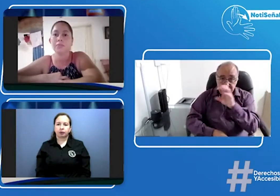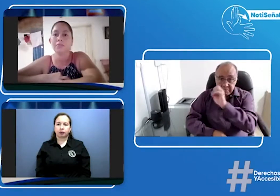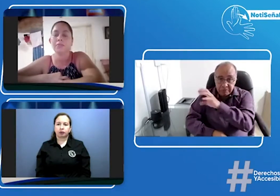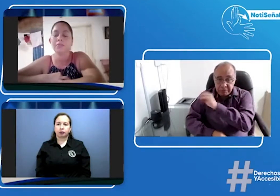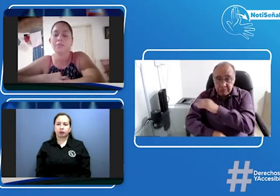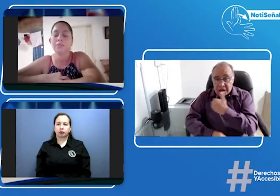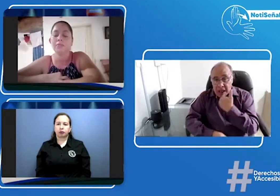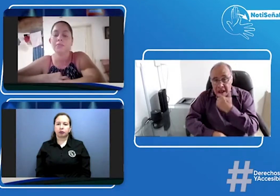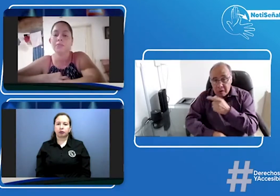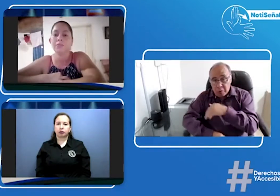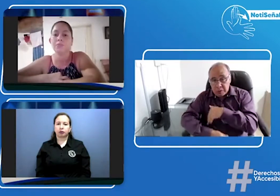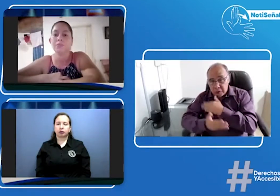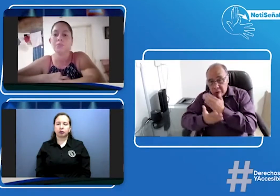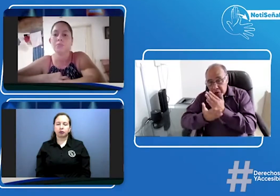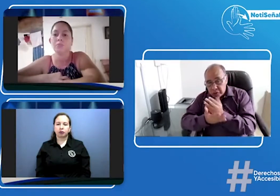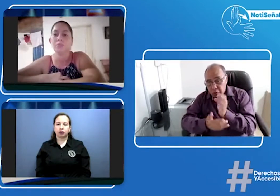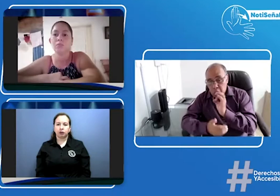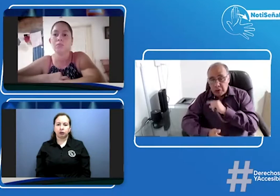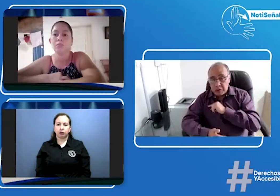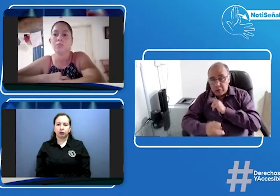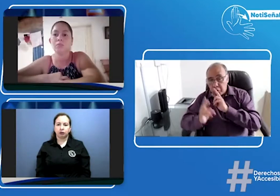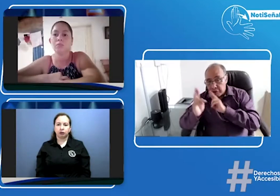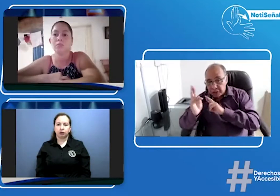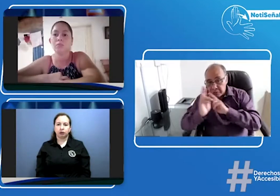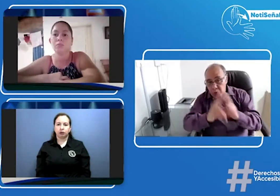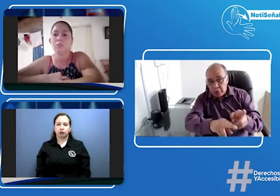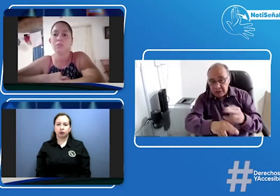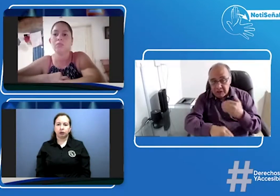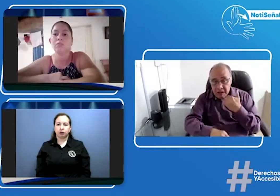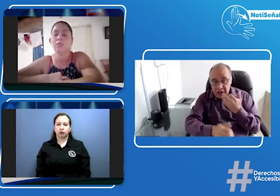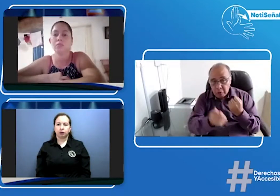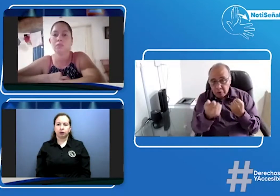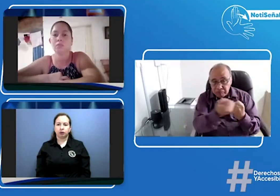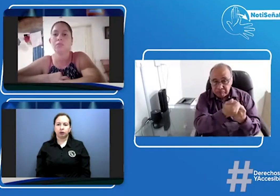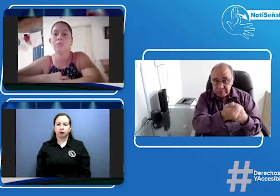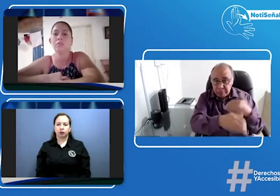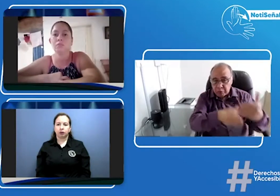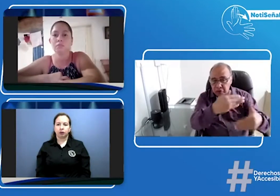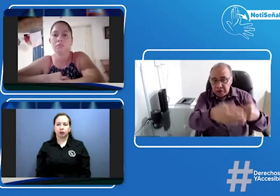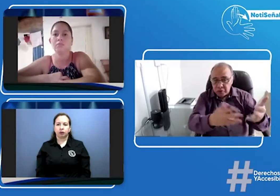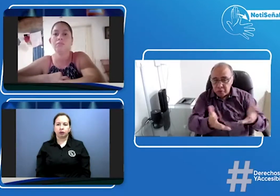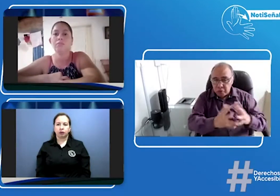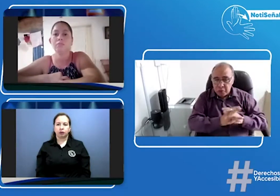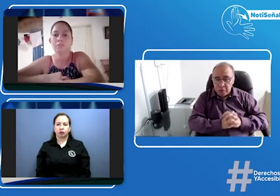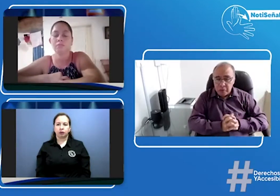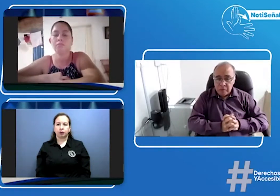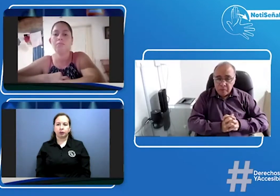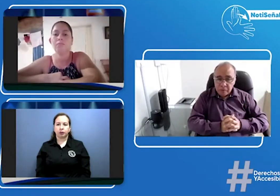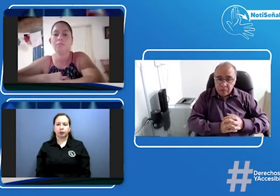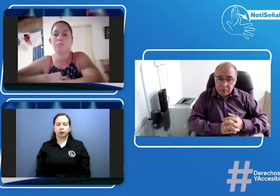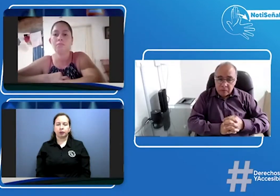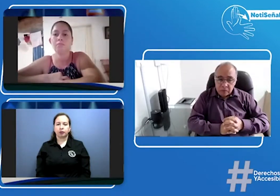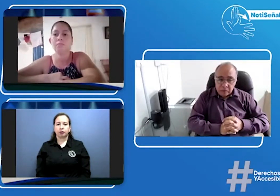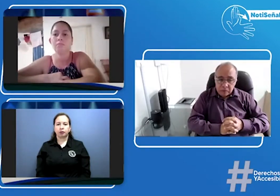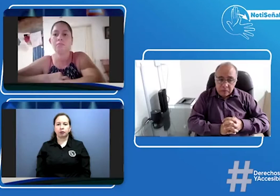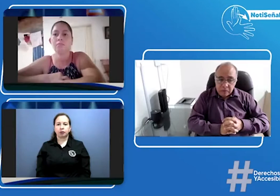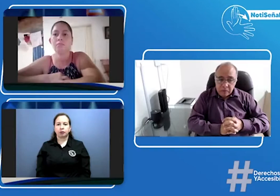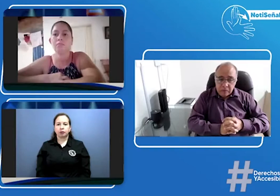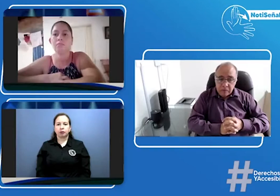documentos al INSOR al Ministerio de Educación les han respondido les dijeron que les van a apoyar ¿qué han